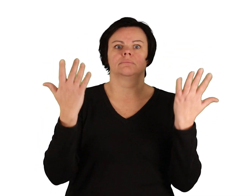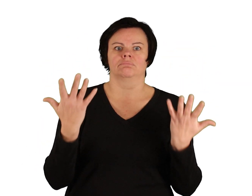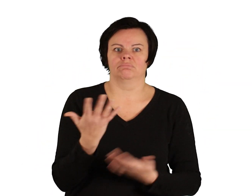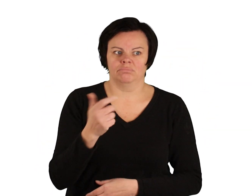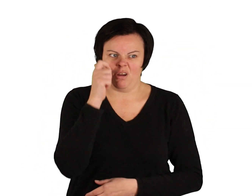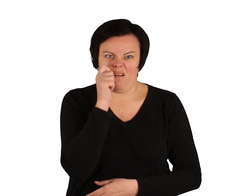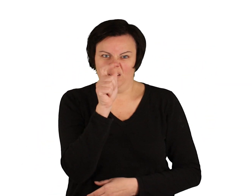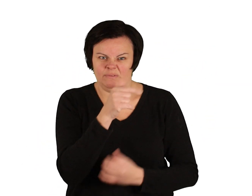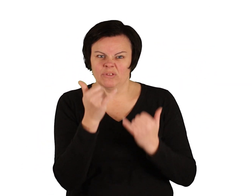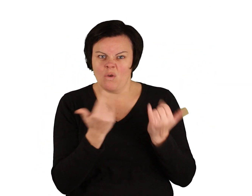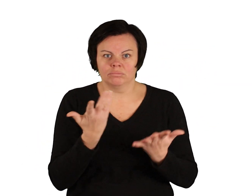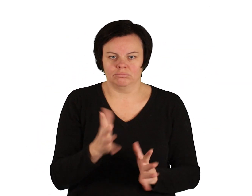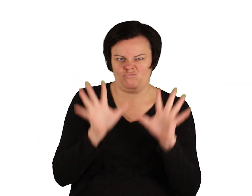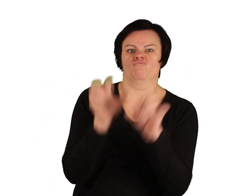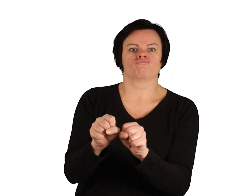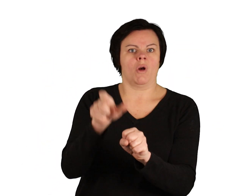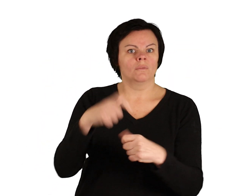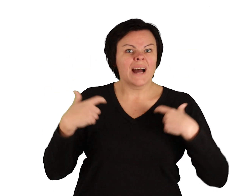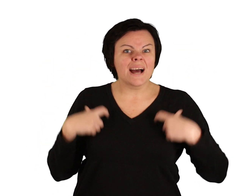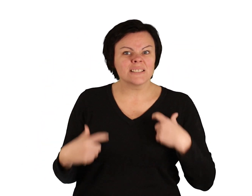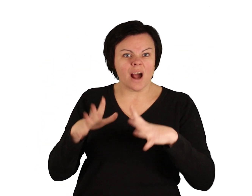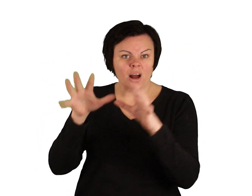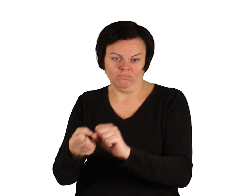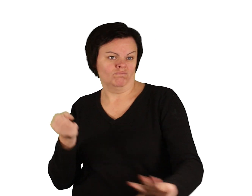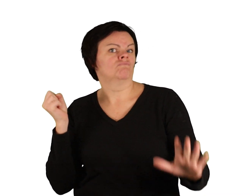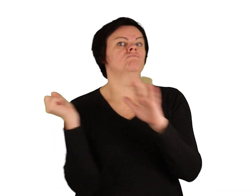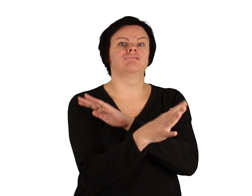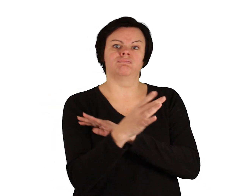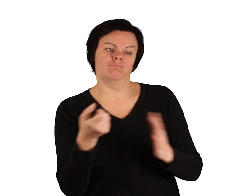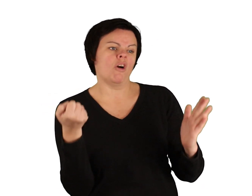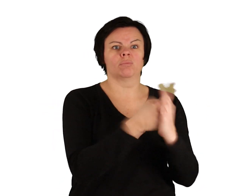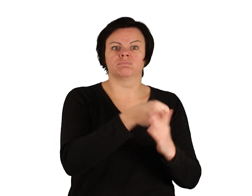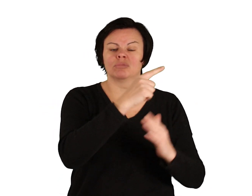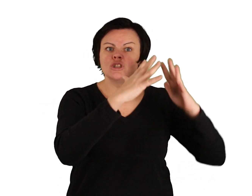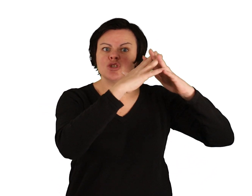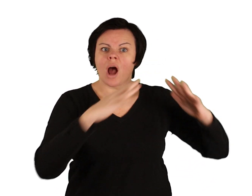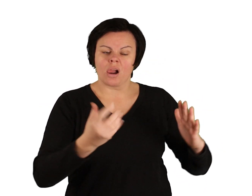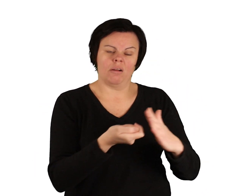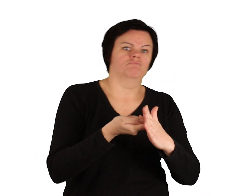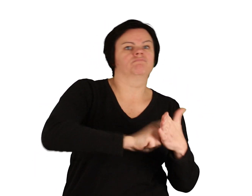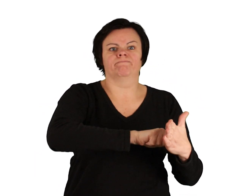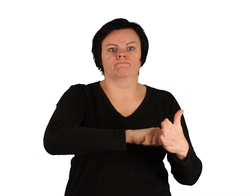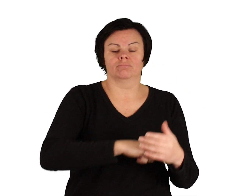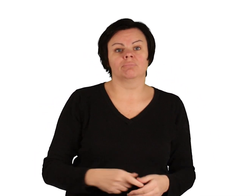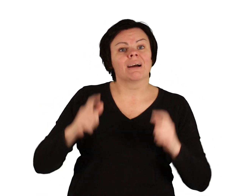Alte den Hänsel und sperrte ihn in einen Stall. Gretel sollte Wasser holen und ihm etwas Gutes kochen.